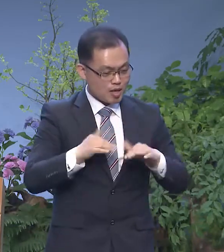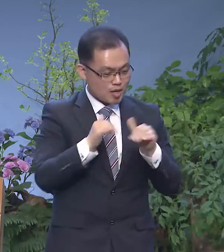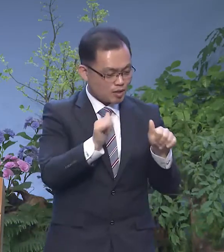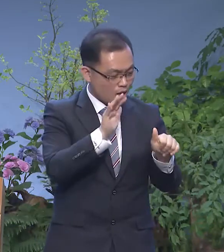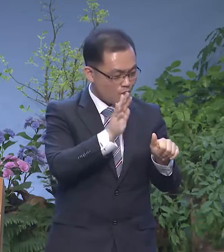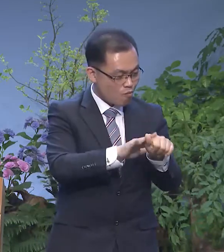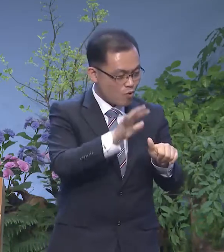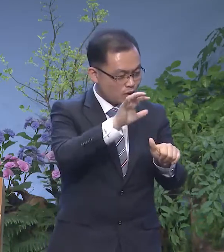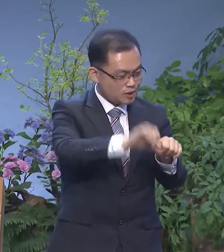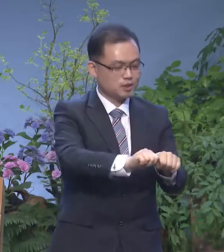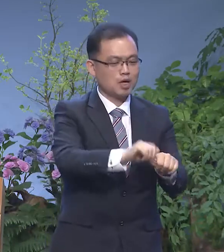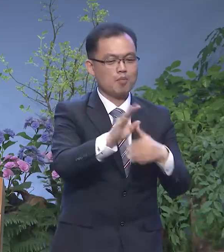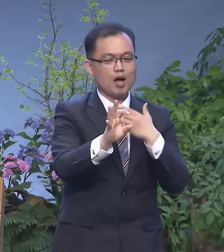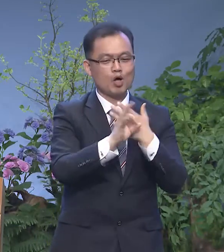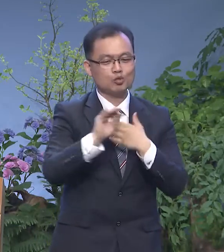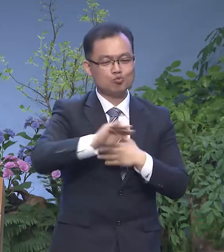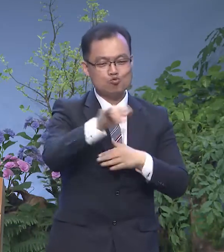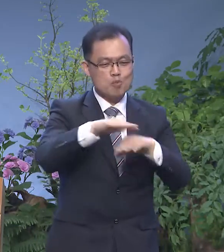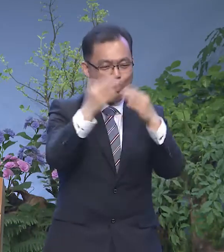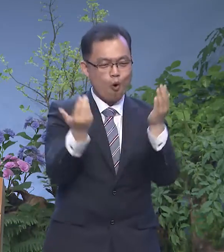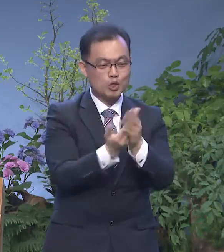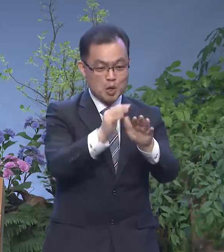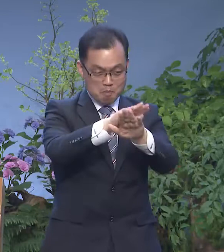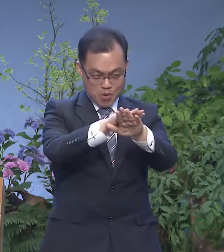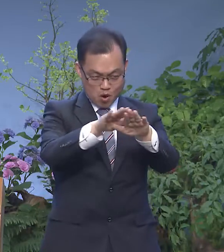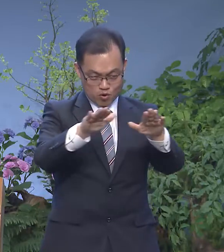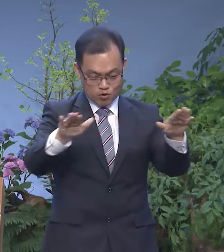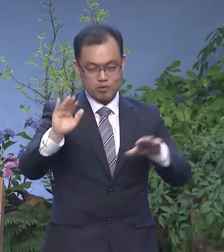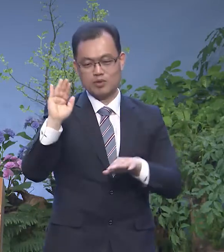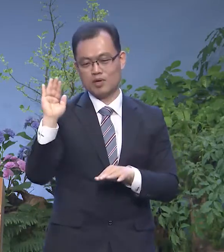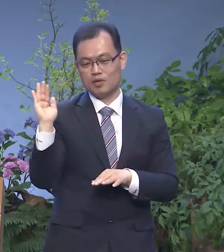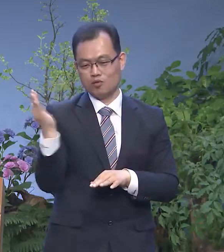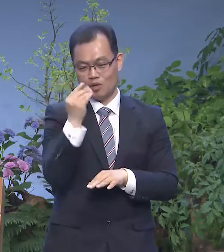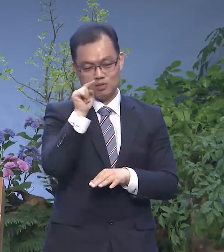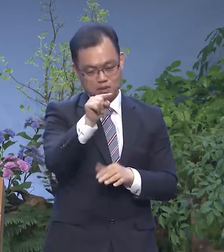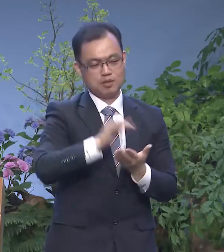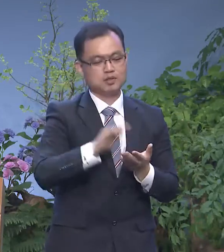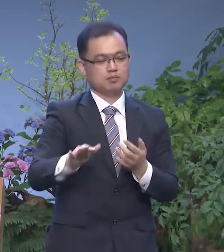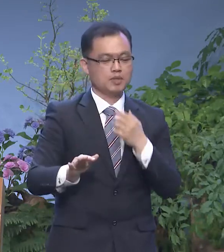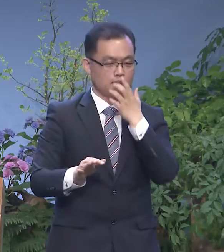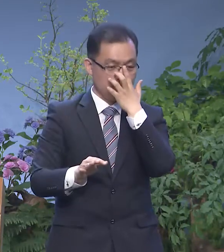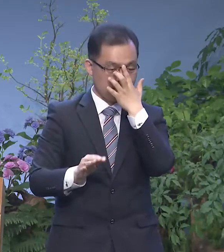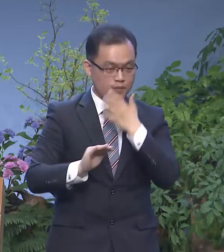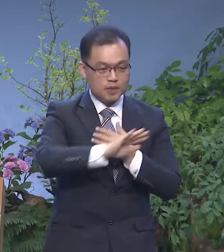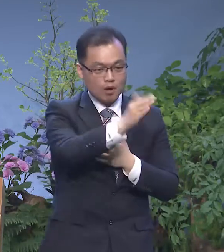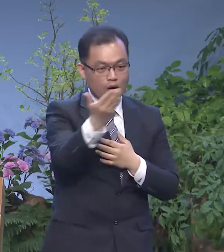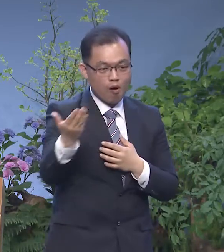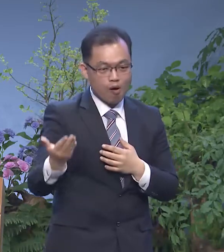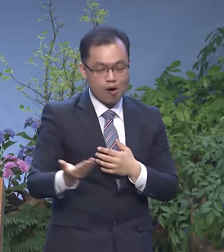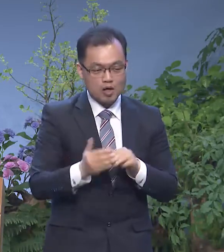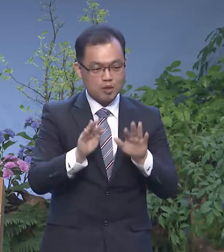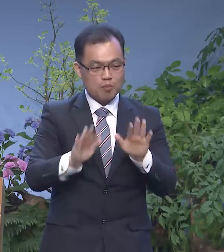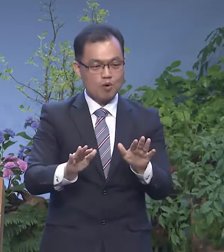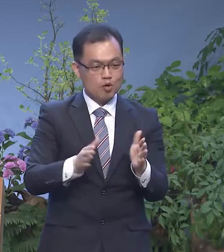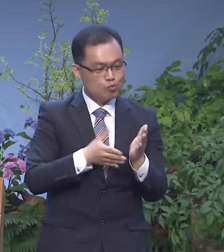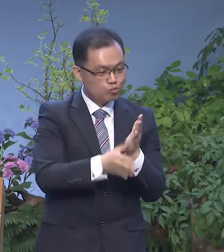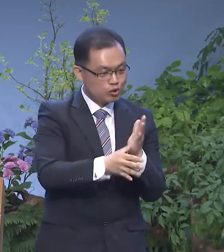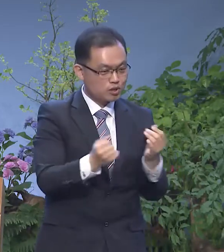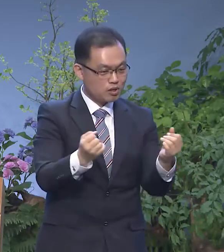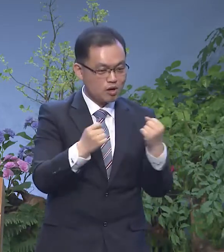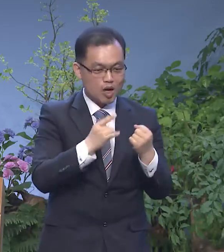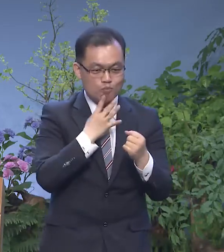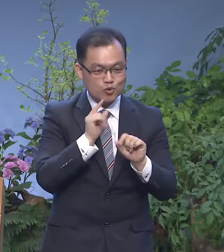우리 모두는 평균케 되어지는 것입니다 여러분들 오늘 물질과 건강뿐이겠습니까